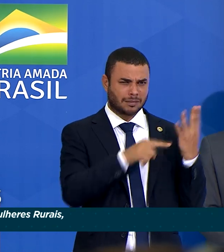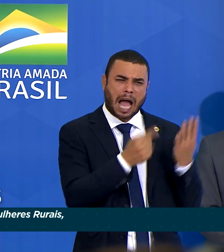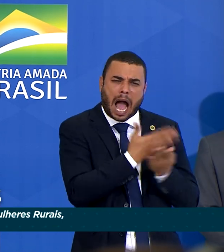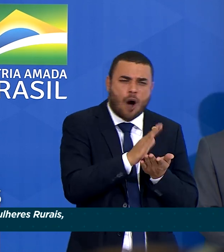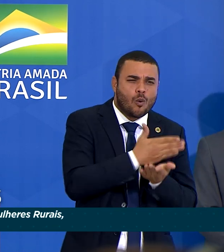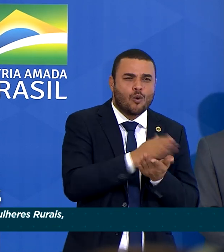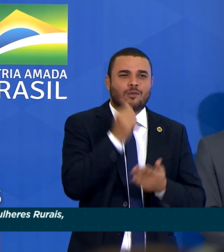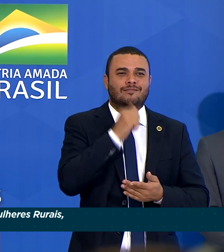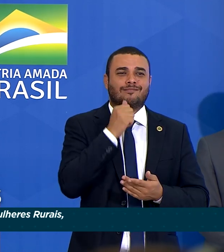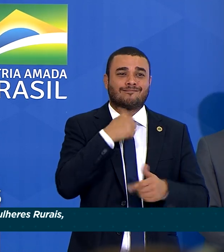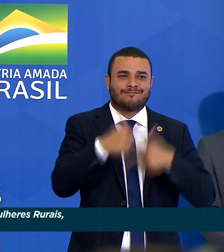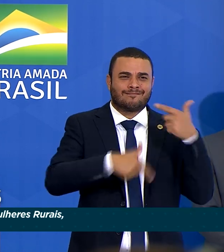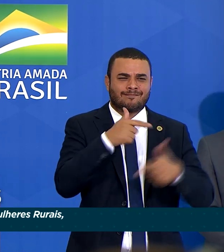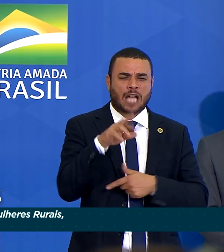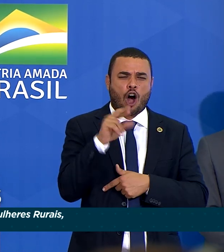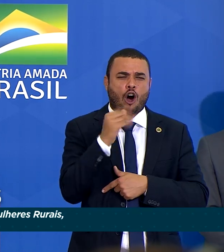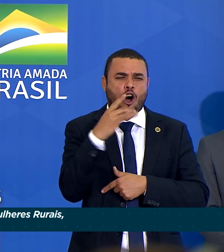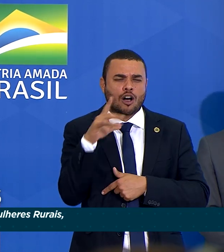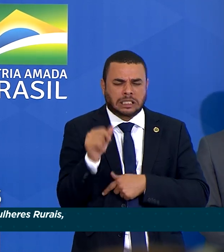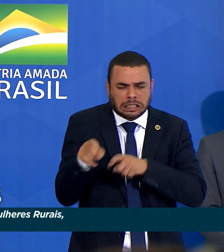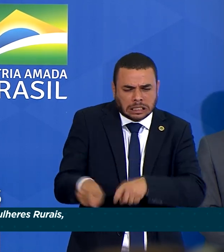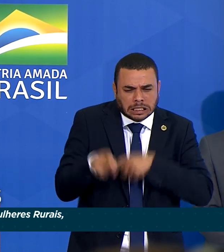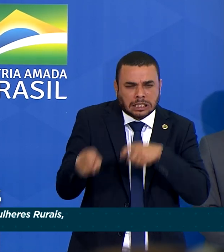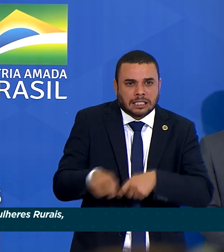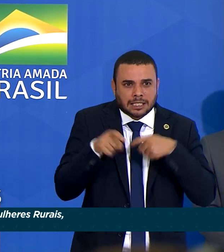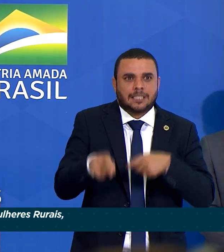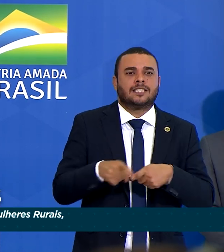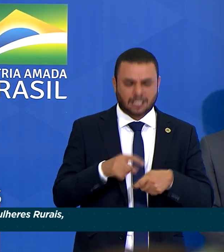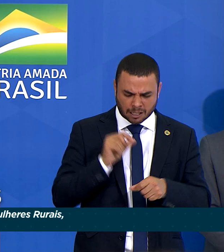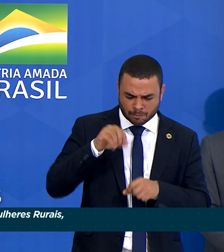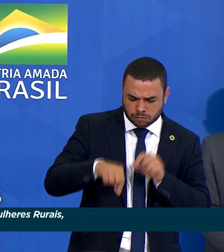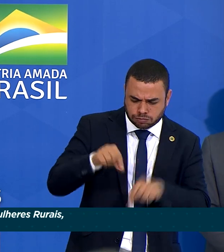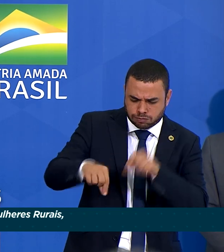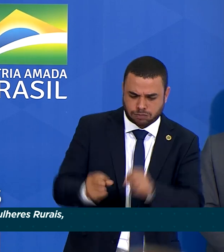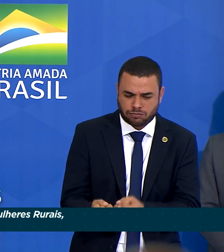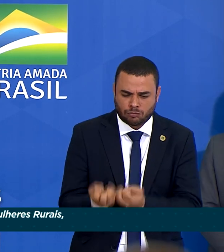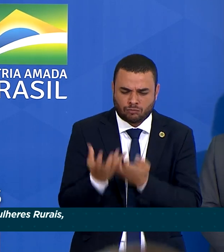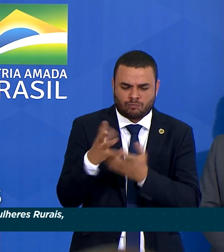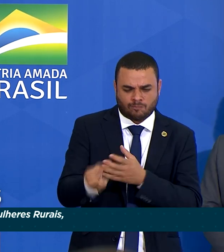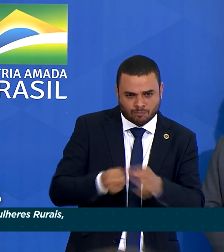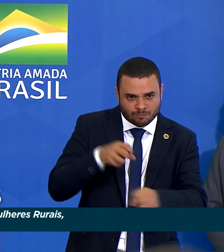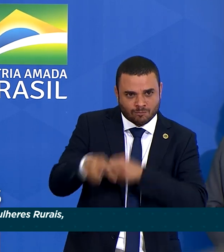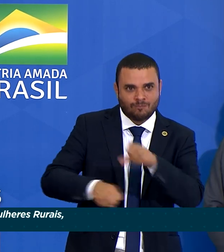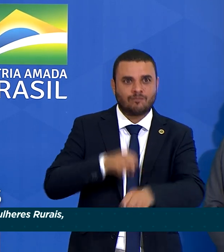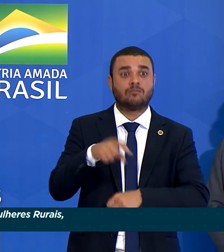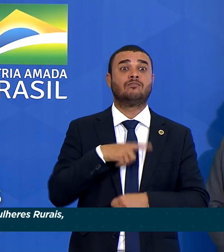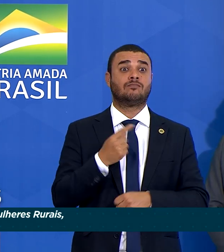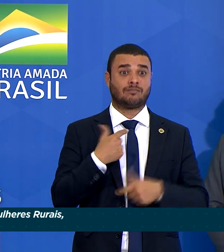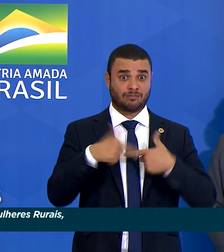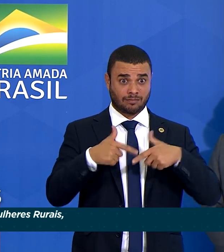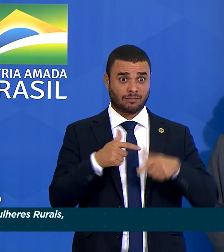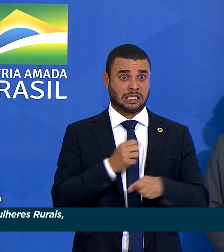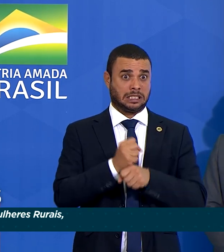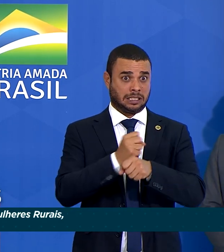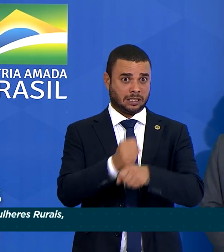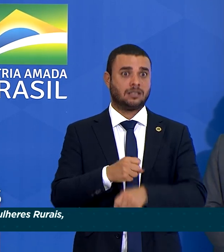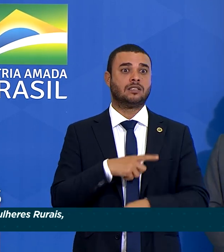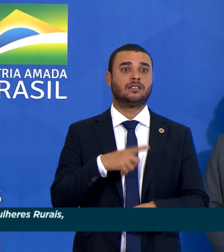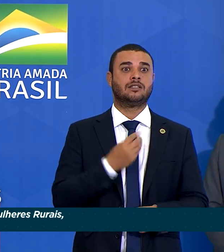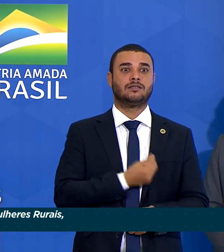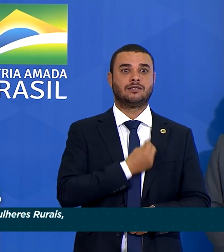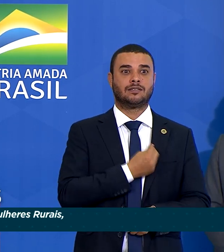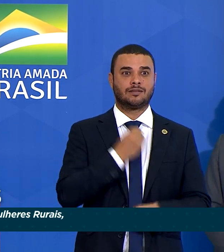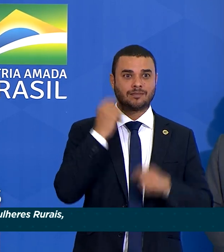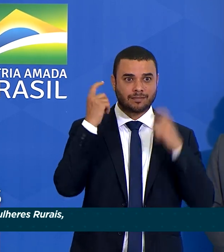Elas são algumas das mulheres da roça, agricultoras, plantadoras, viveiristas, que estão contribuindo para a